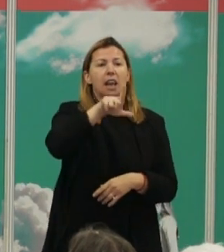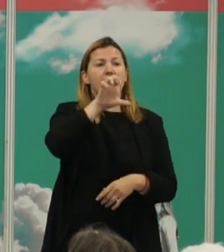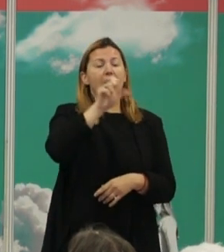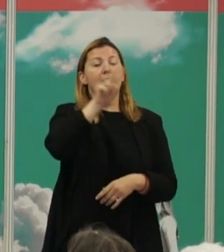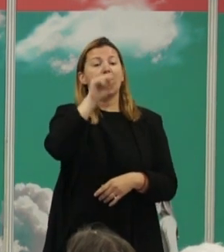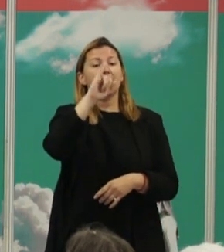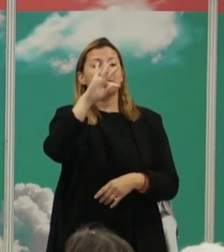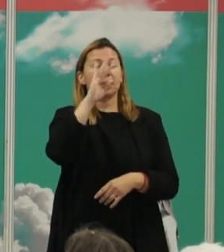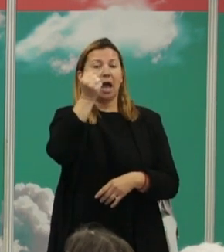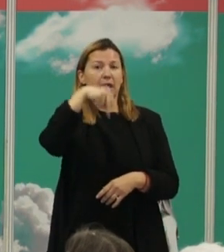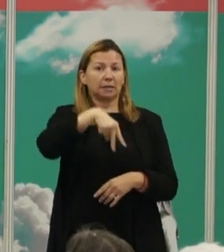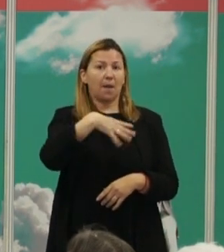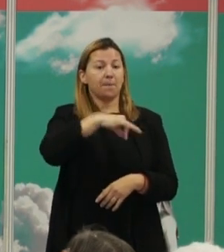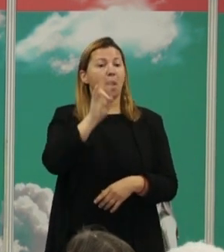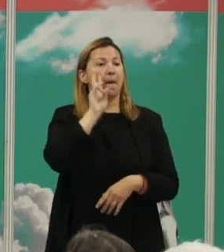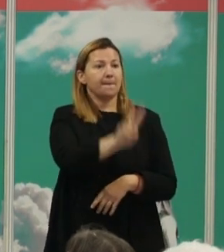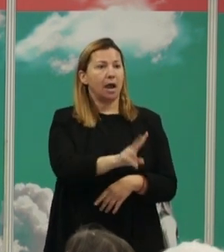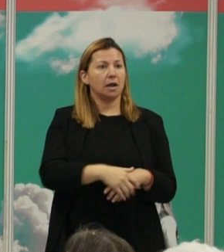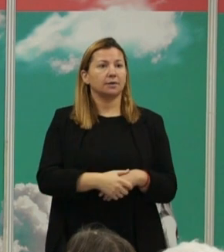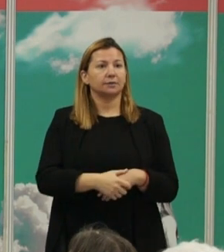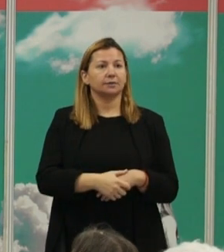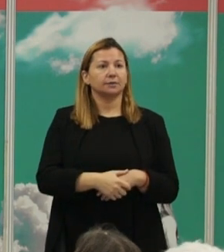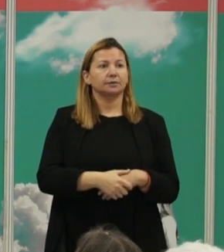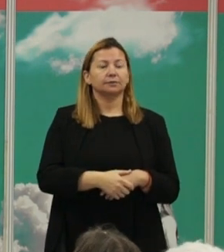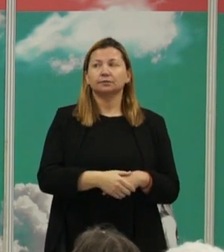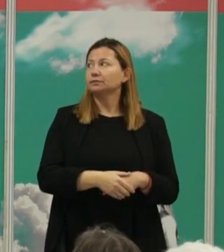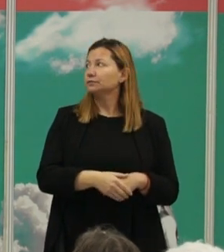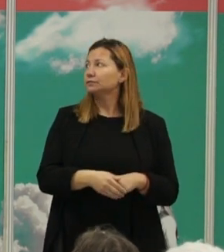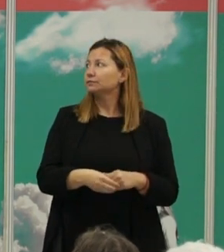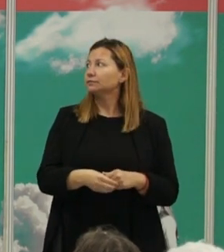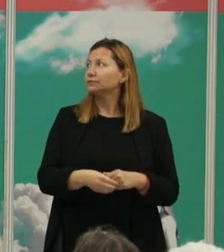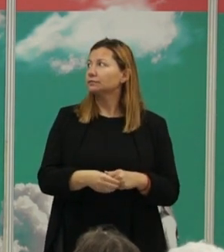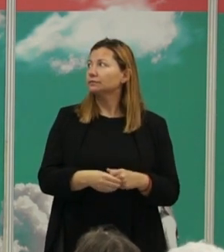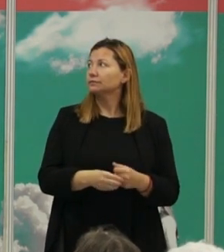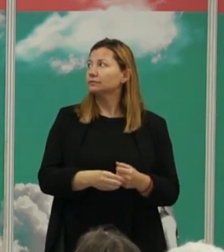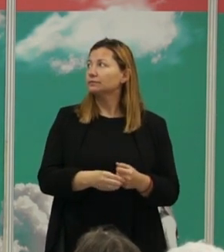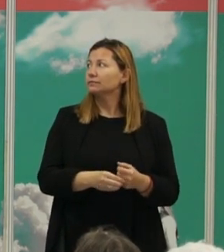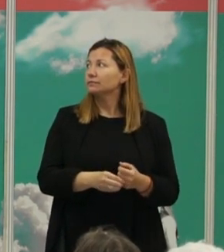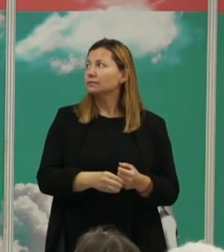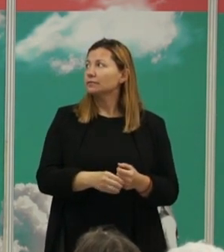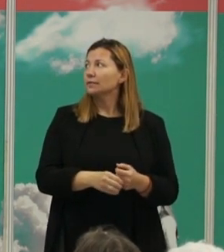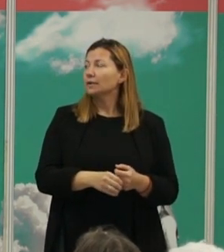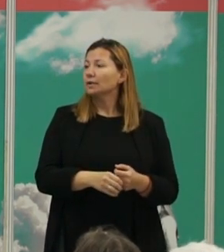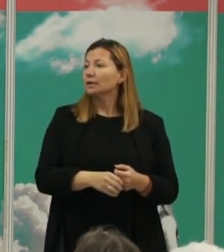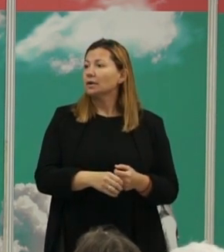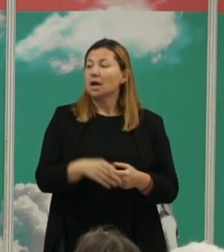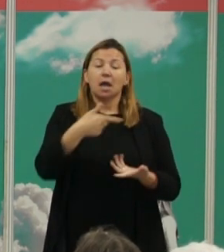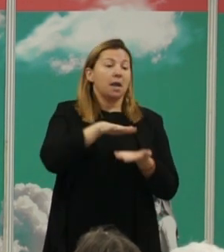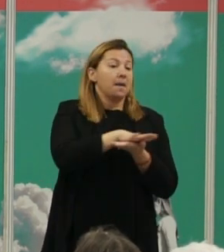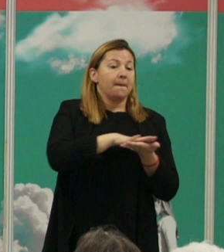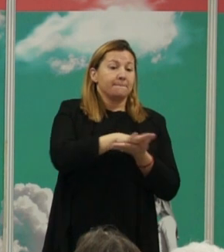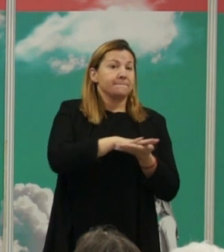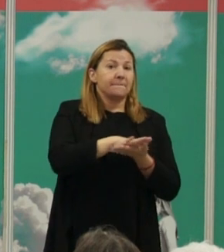y que luego han seguido muchos investigadores de distintas disciplinas, es el ser humano, la condición natural del ser humano, es básicamente